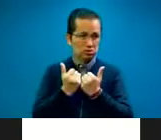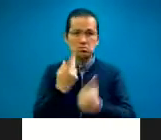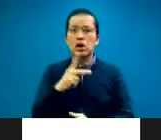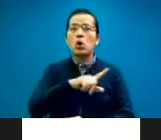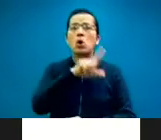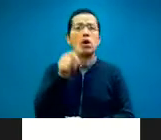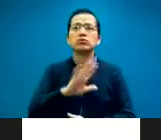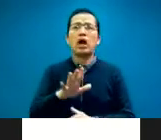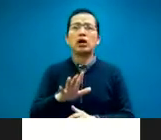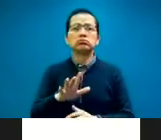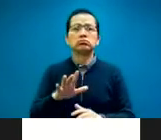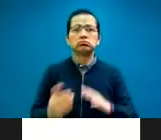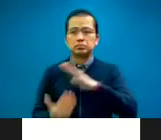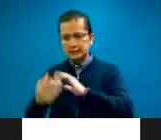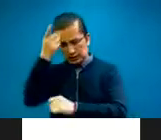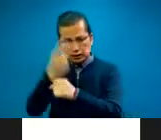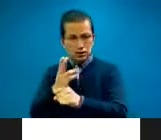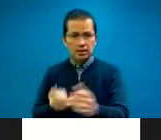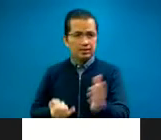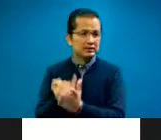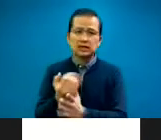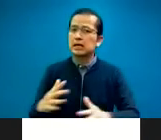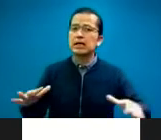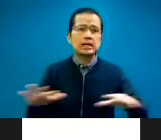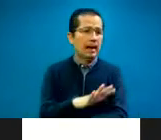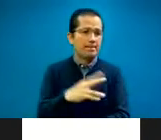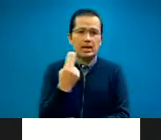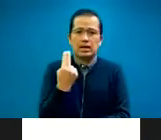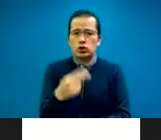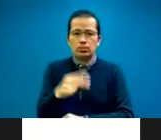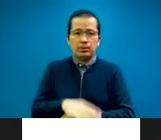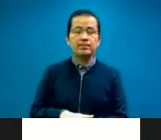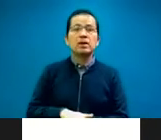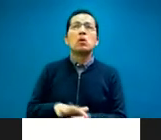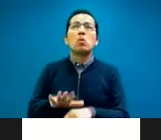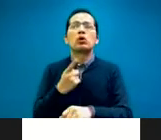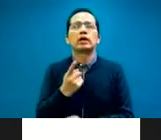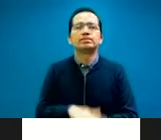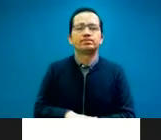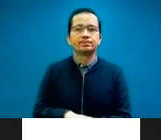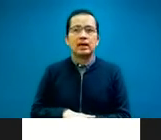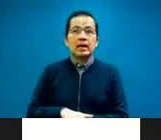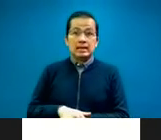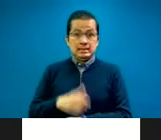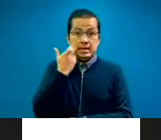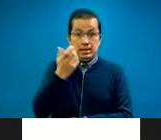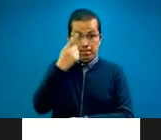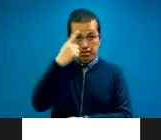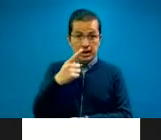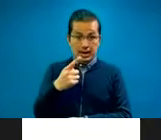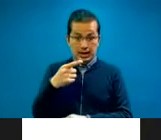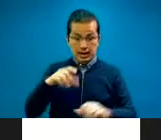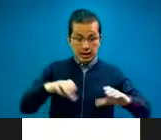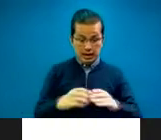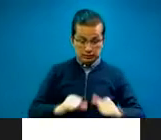a interpreting, porque querían que reflejara mejor el interés de la asociación. Y el interés